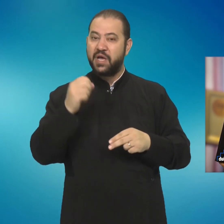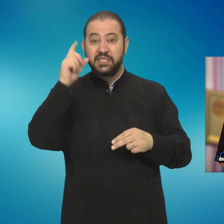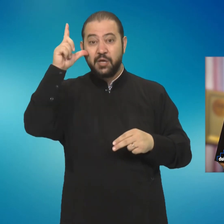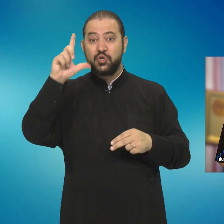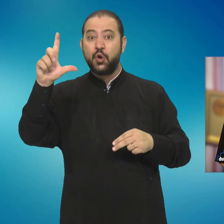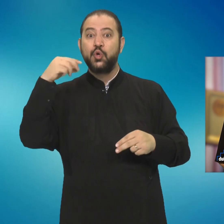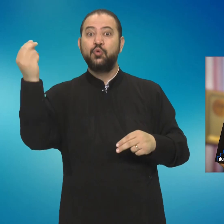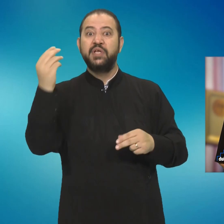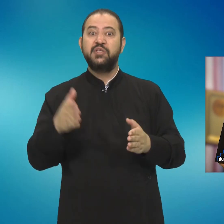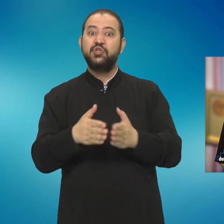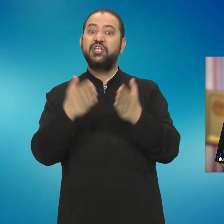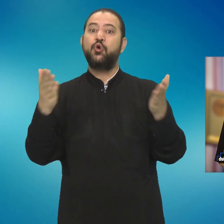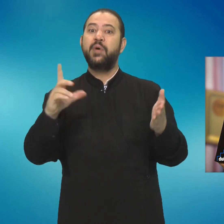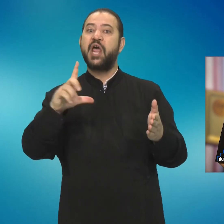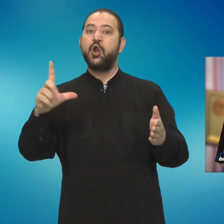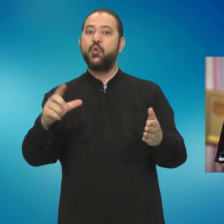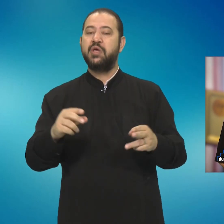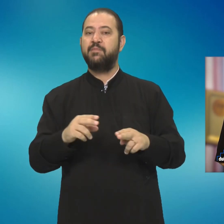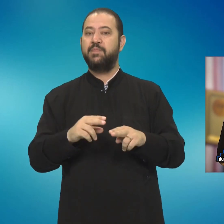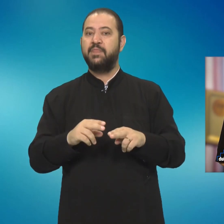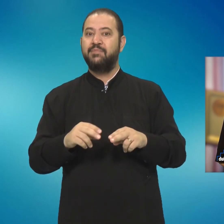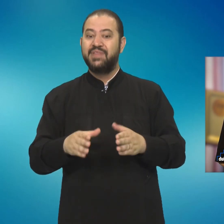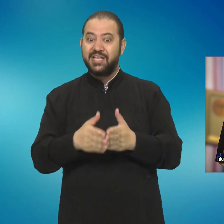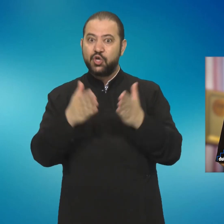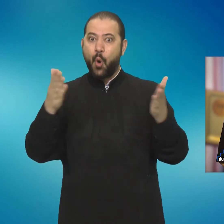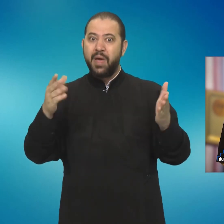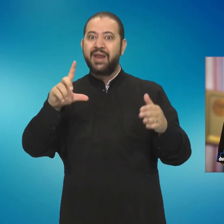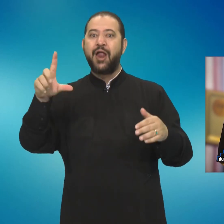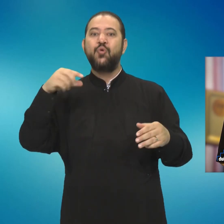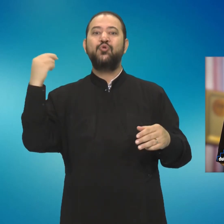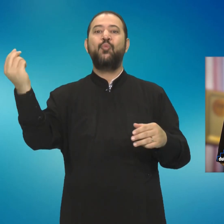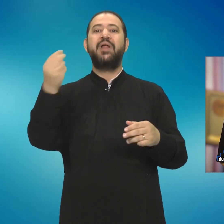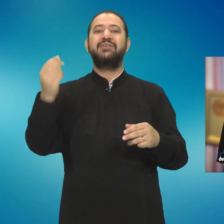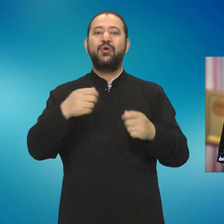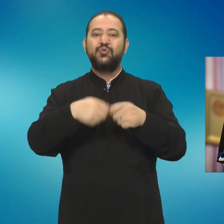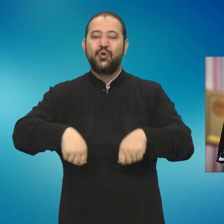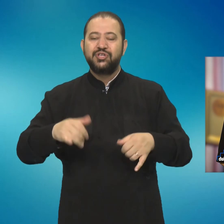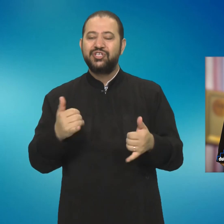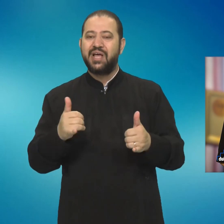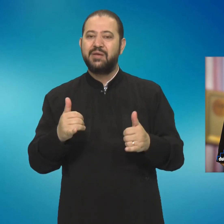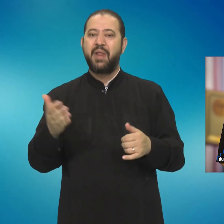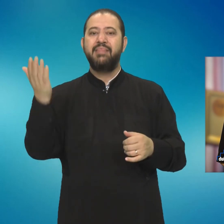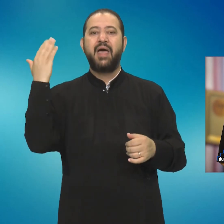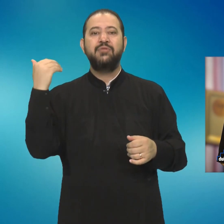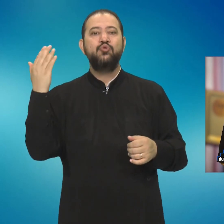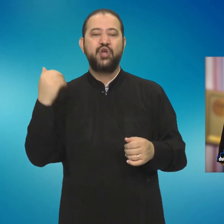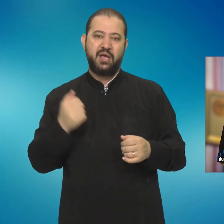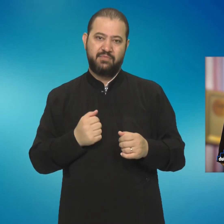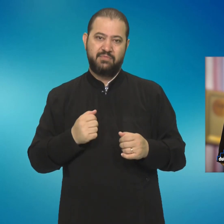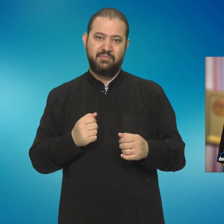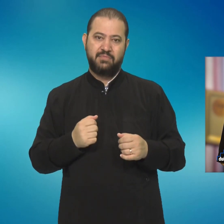lui Dumnezeu și după descoperirea lui, adică prin revelația supranaturală a Sfintelor Scripturii.